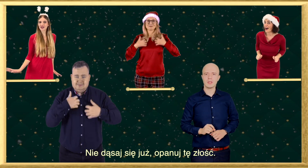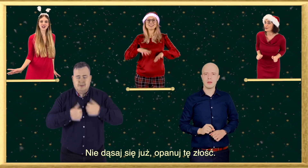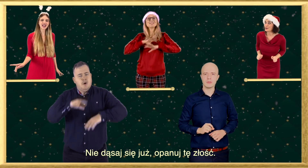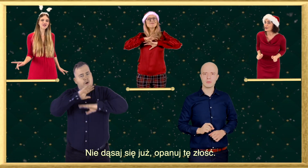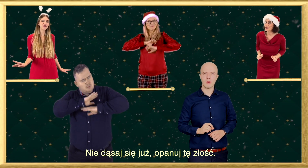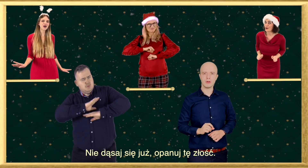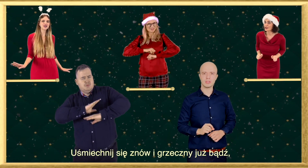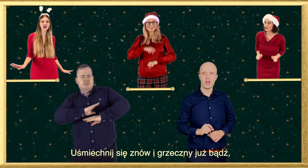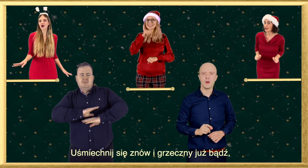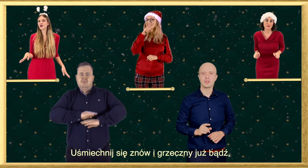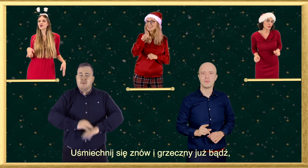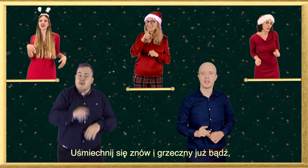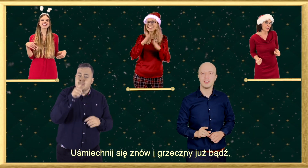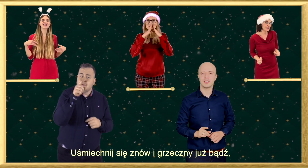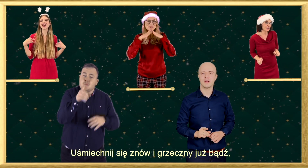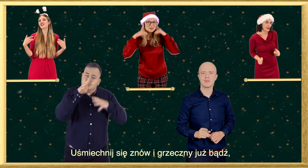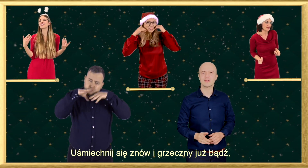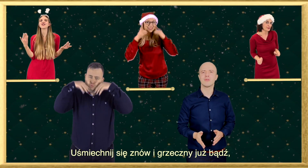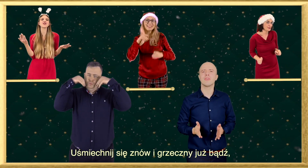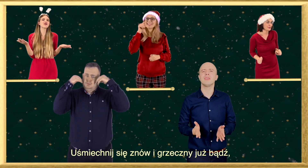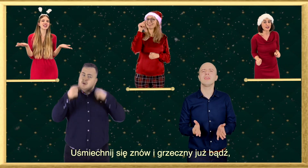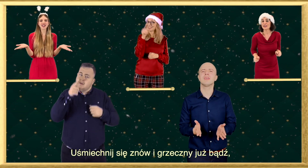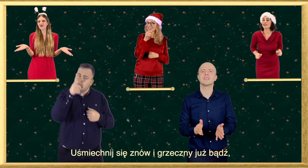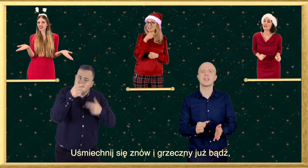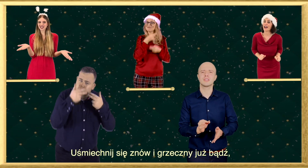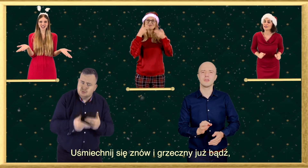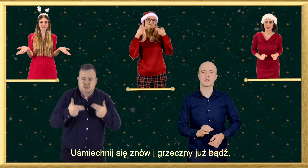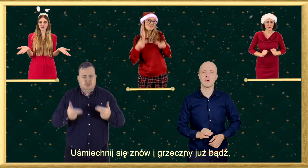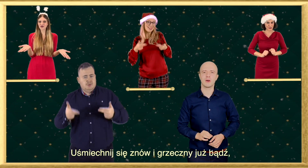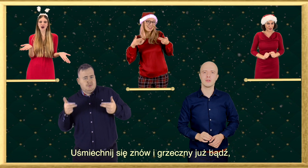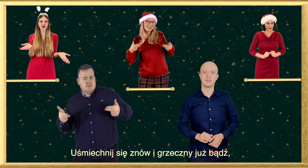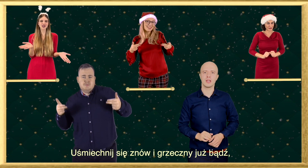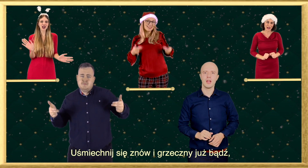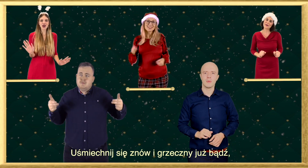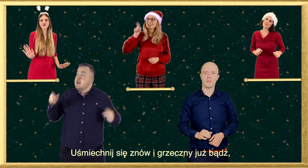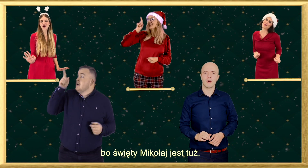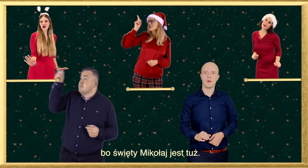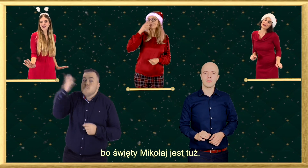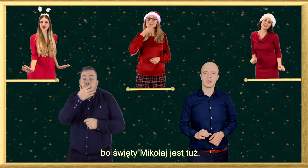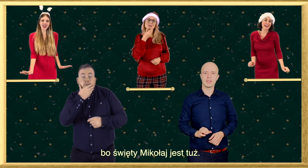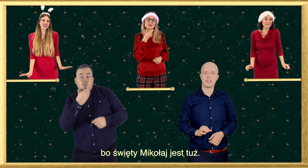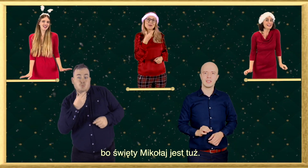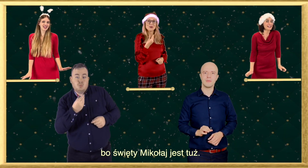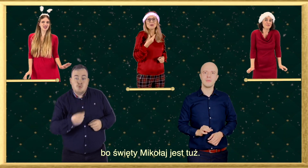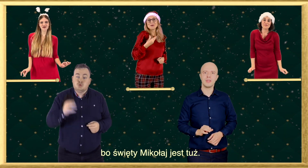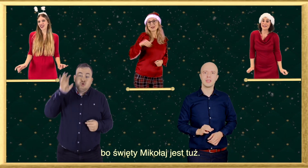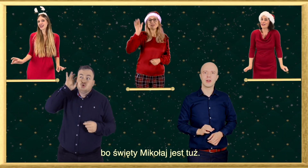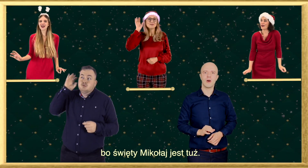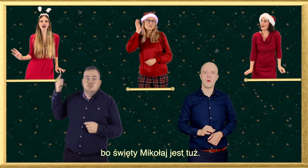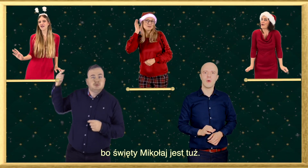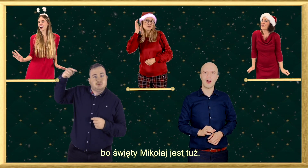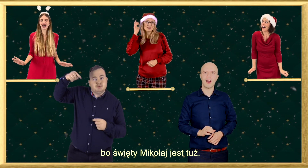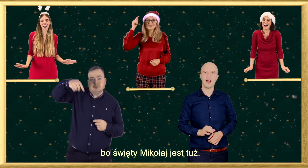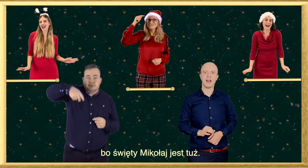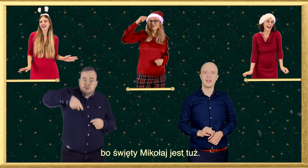Opamyl tę złość Uśmiechnij się mu znów I grzeczny już bądź Do święty